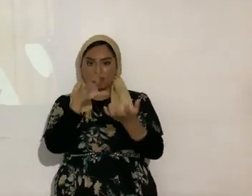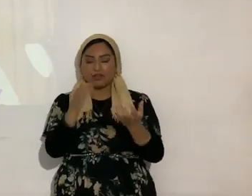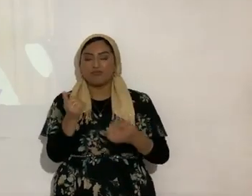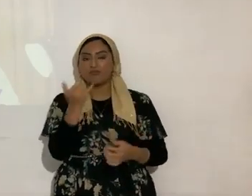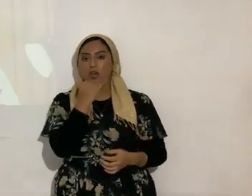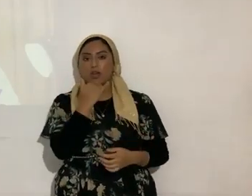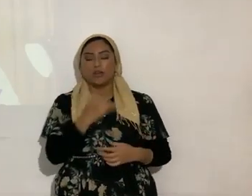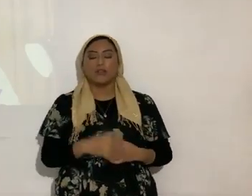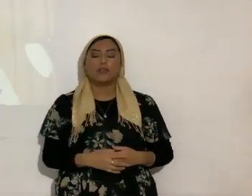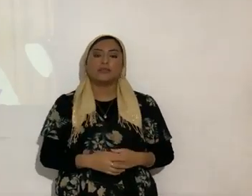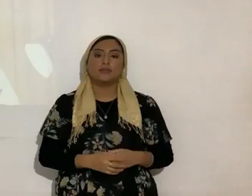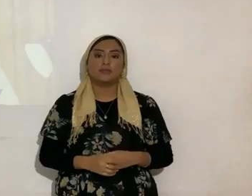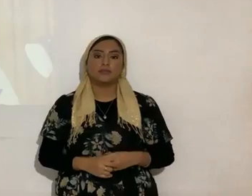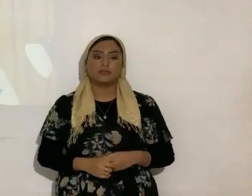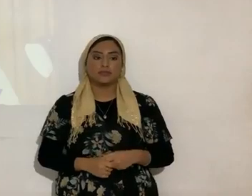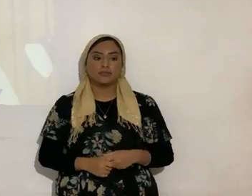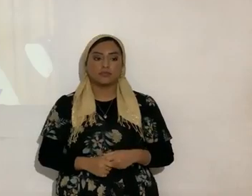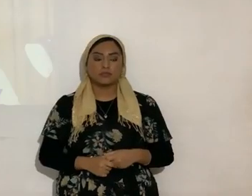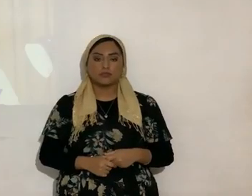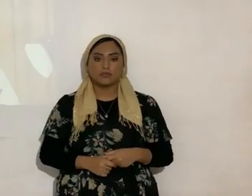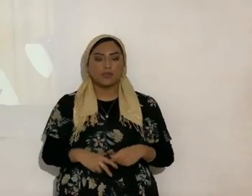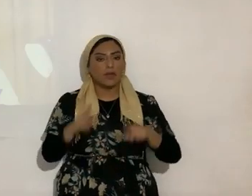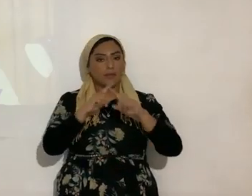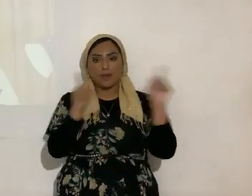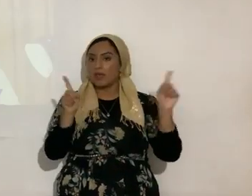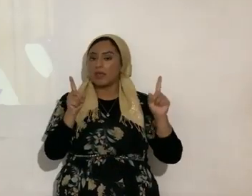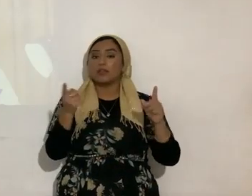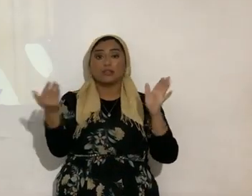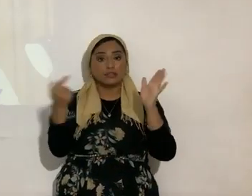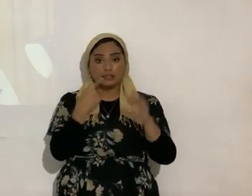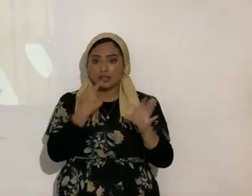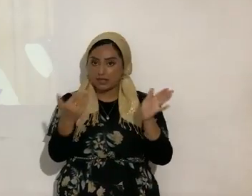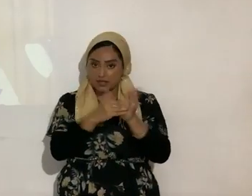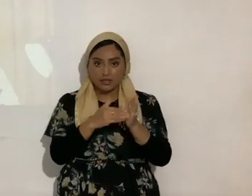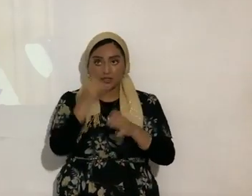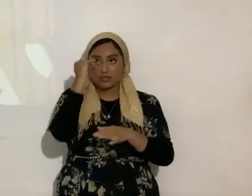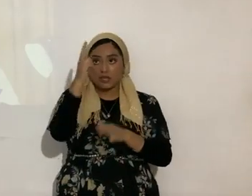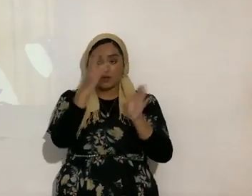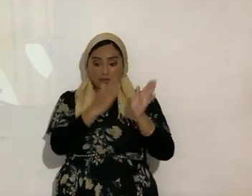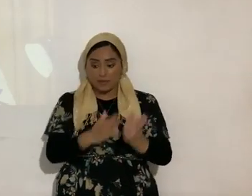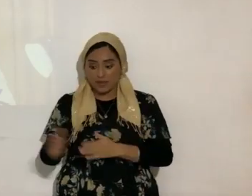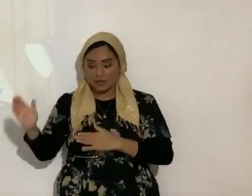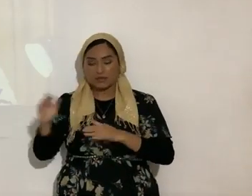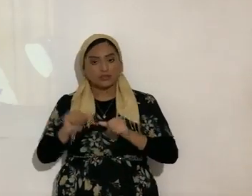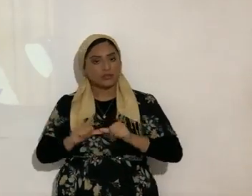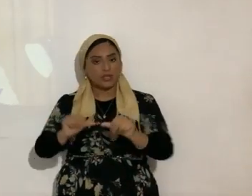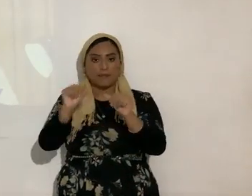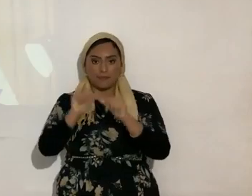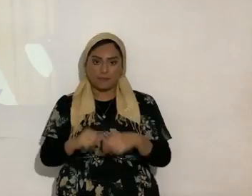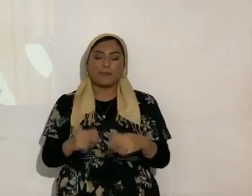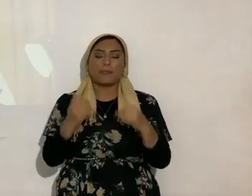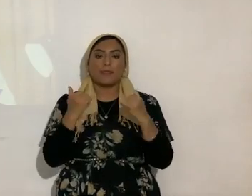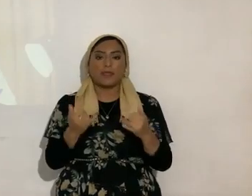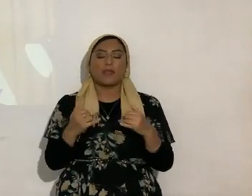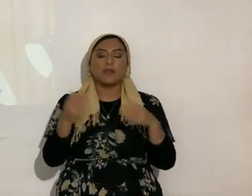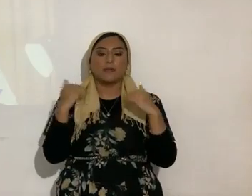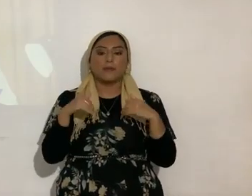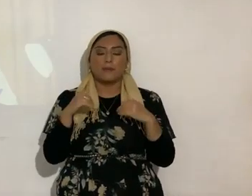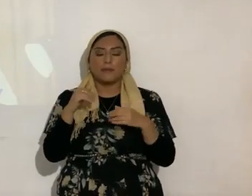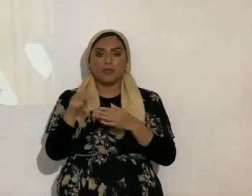¿sí? Pero eso no afecta para nada los planes del Todopoderoso. Ahora, sigo ministrando. El Raja Codes habla